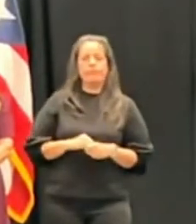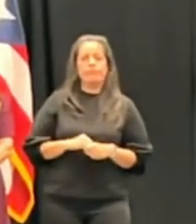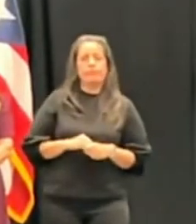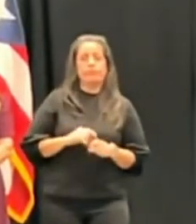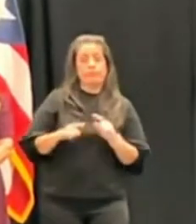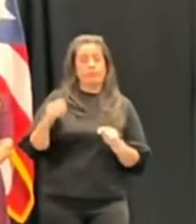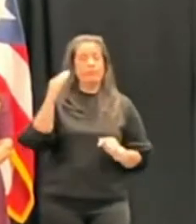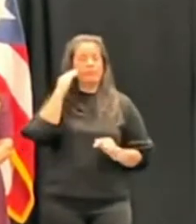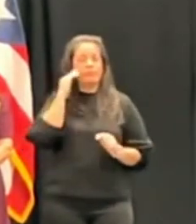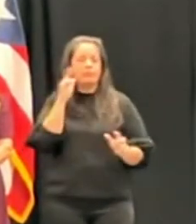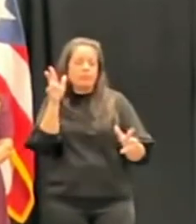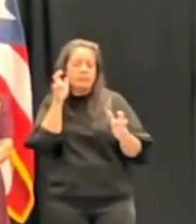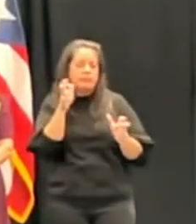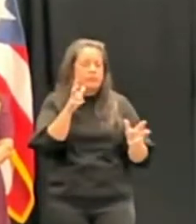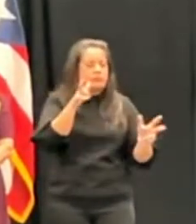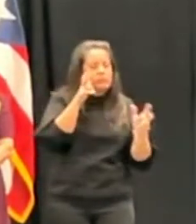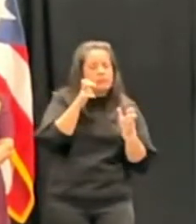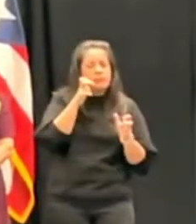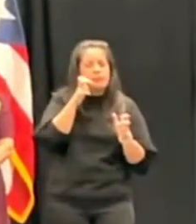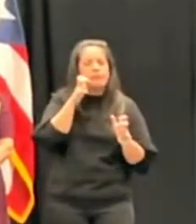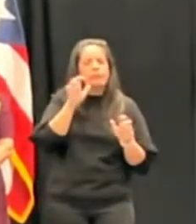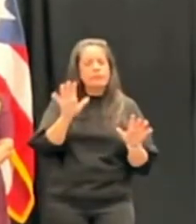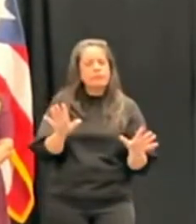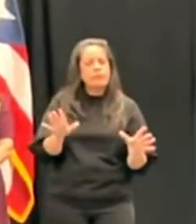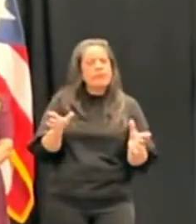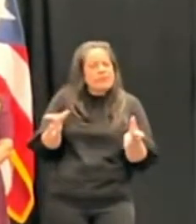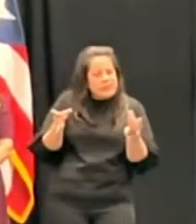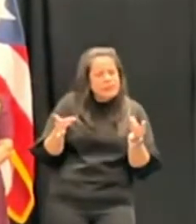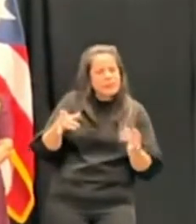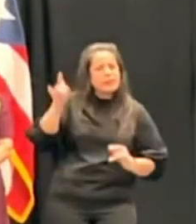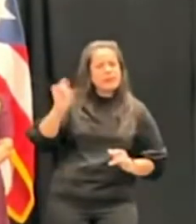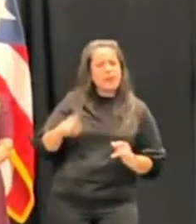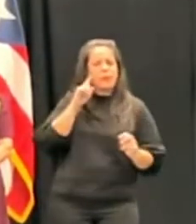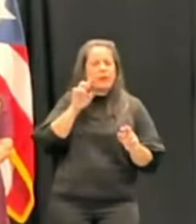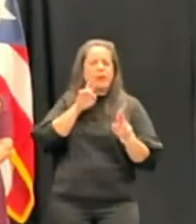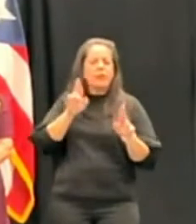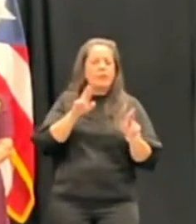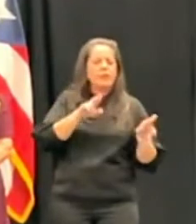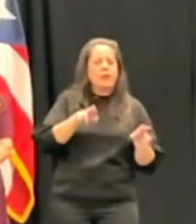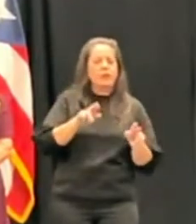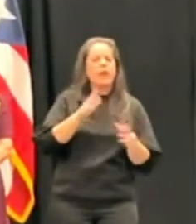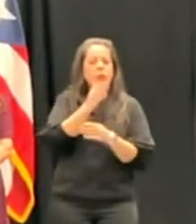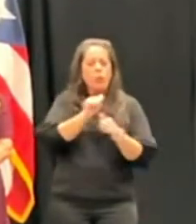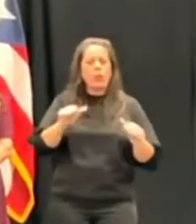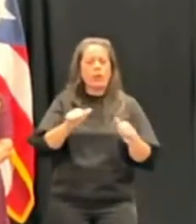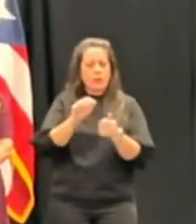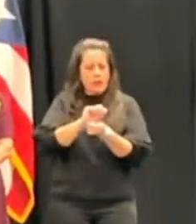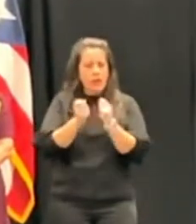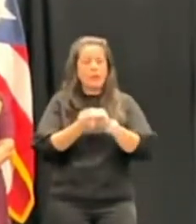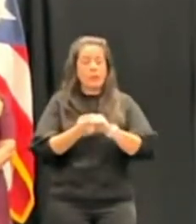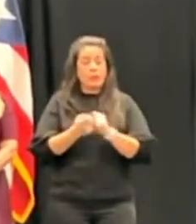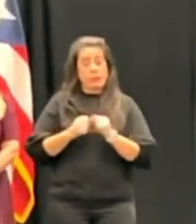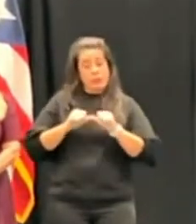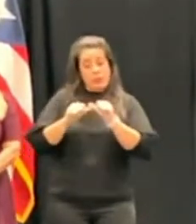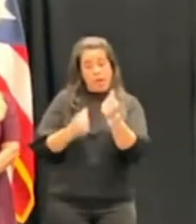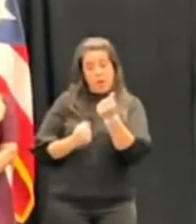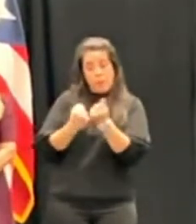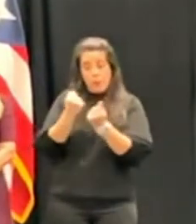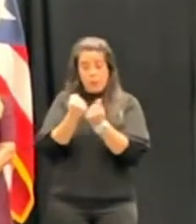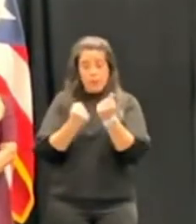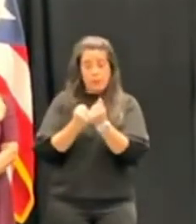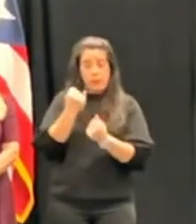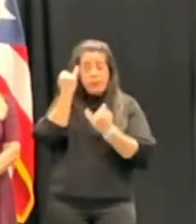sé escuchar y tengo la sensibilidad necesaria para responder a los cambios. Continuaré apoyando todas las